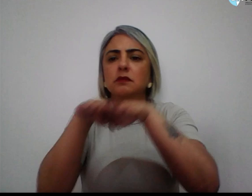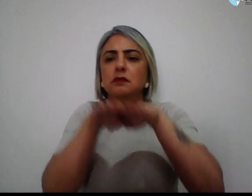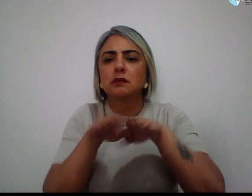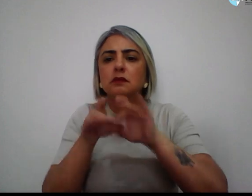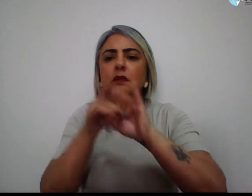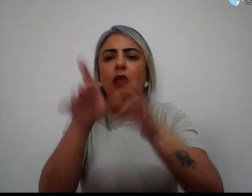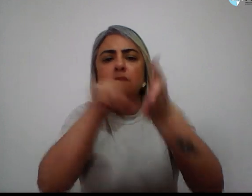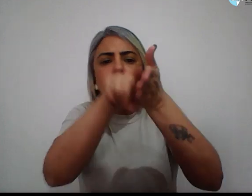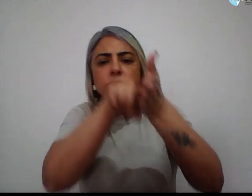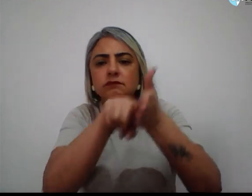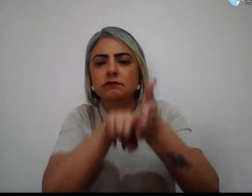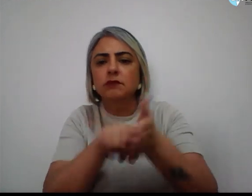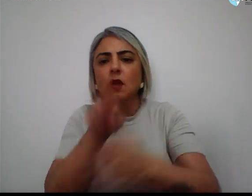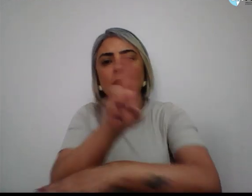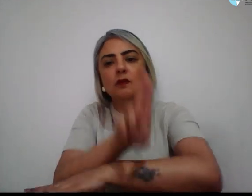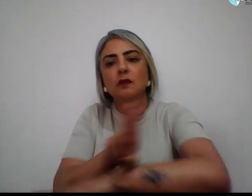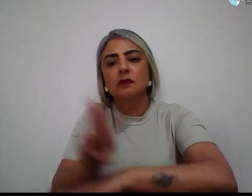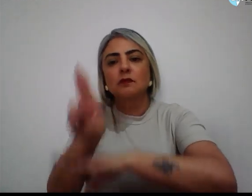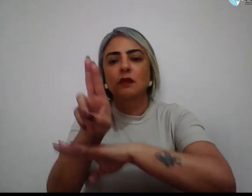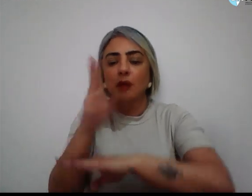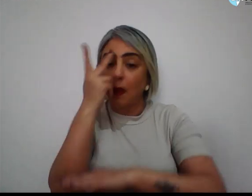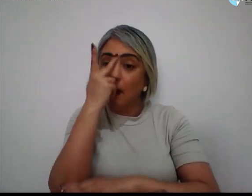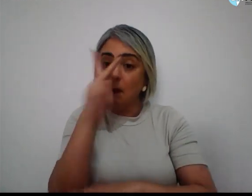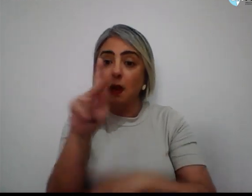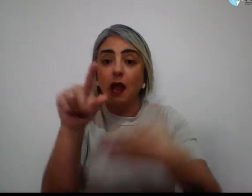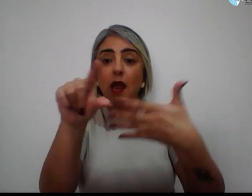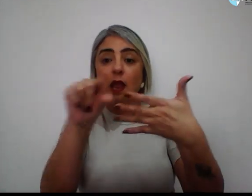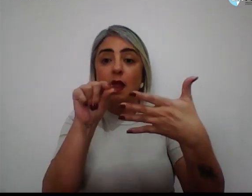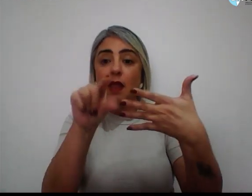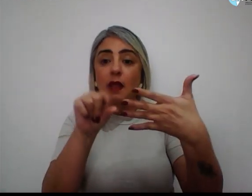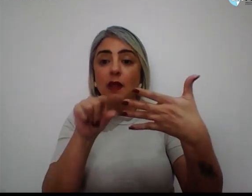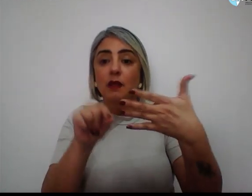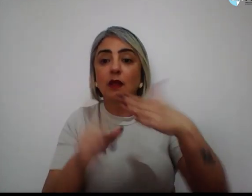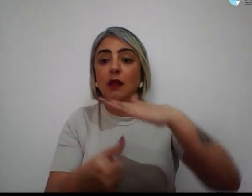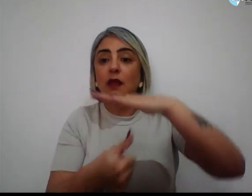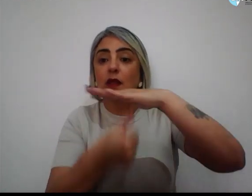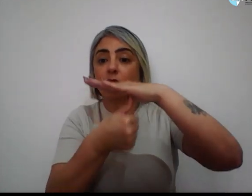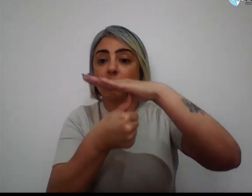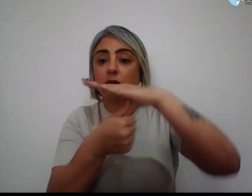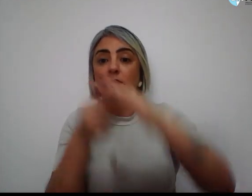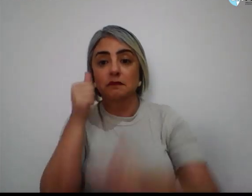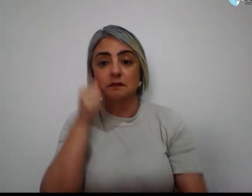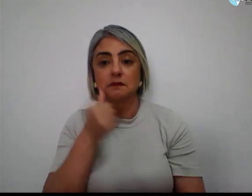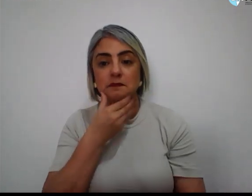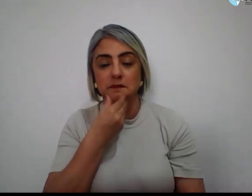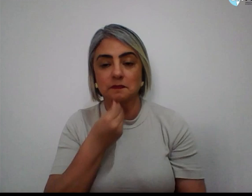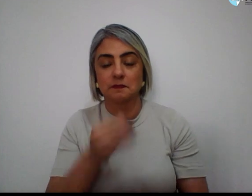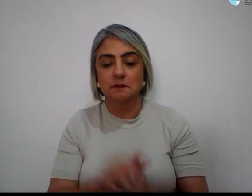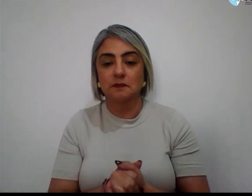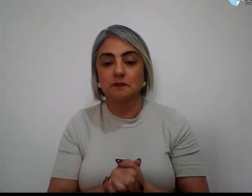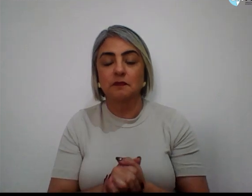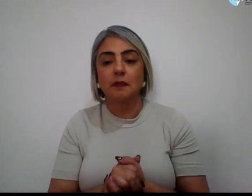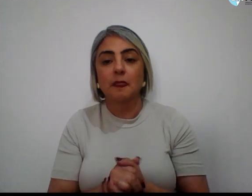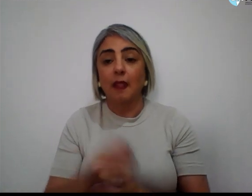consulta universitária para a escolha de reitor e reitora. A participação